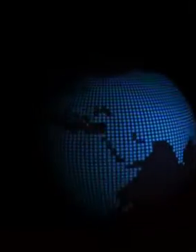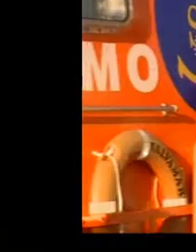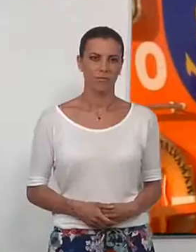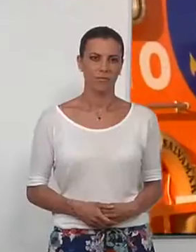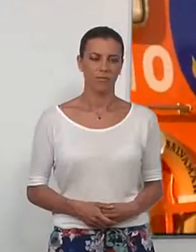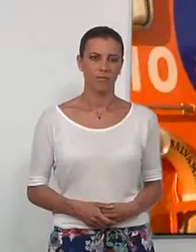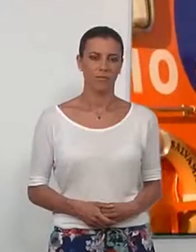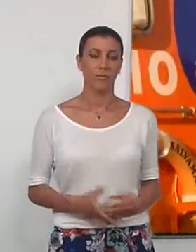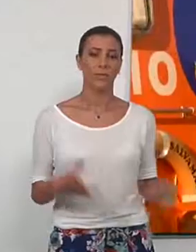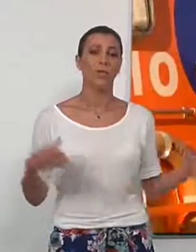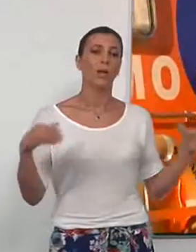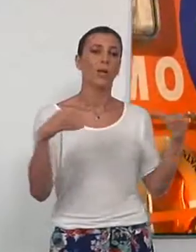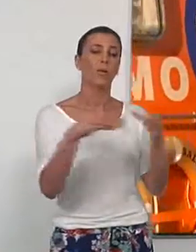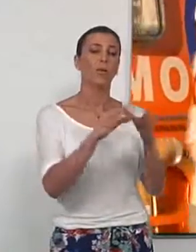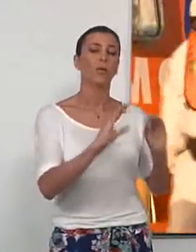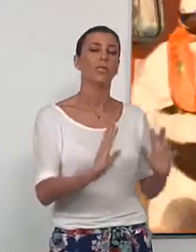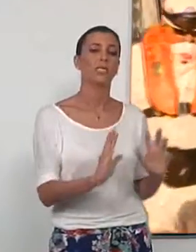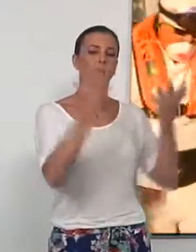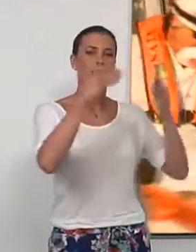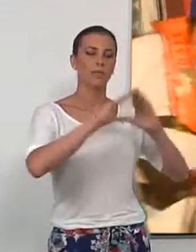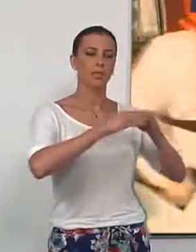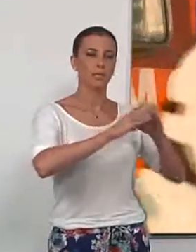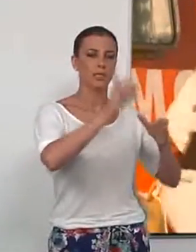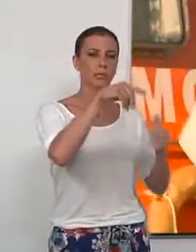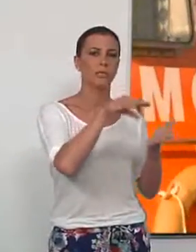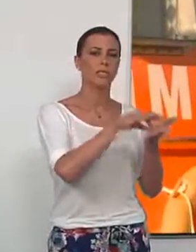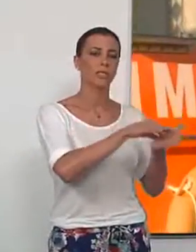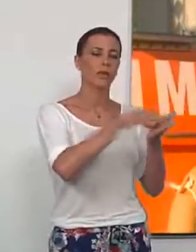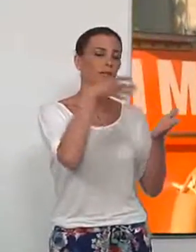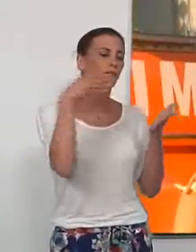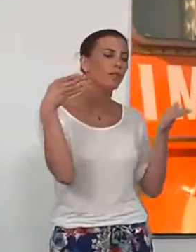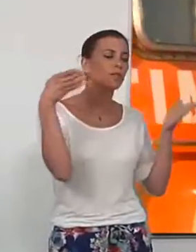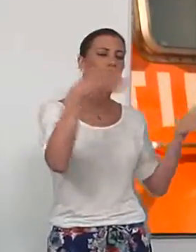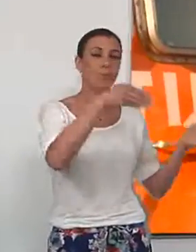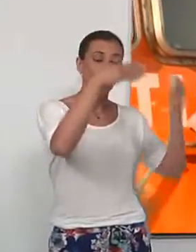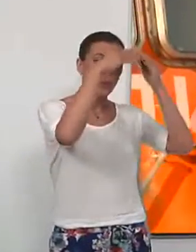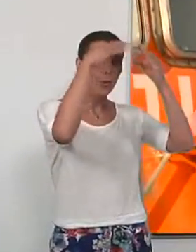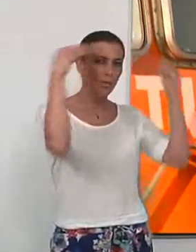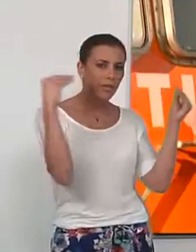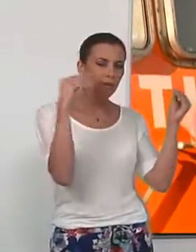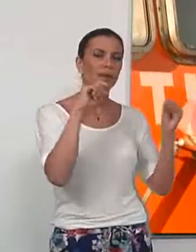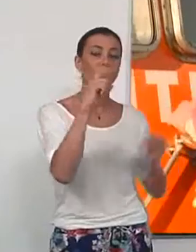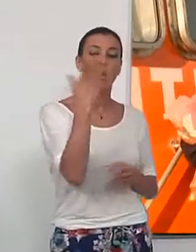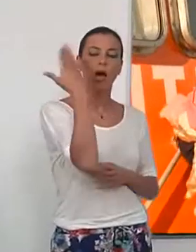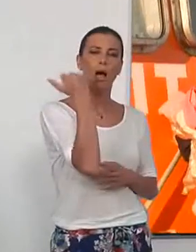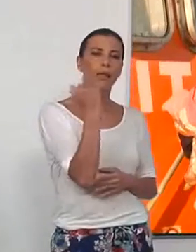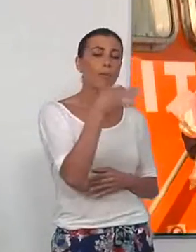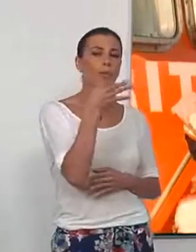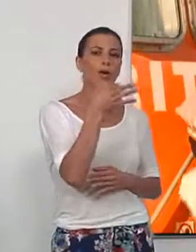Miembros de Salvamento Marítimo y del Servicio Marítimo de la Guardia Civil han rescatado en la tarde de ayer